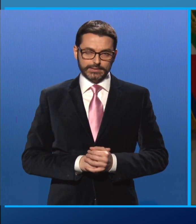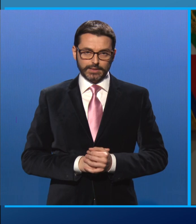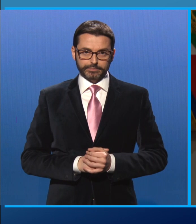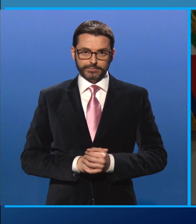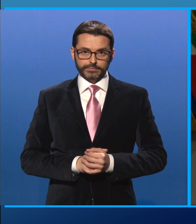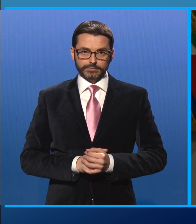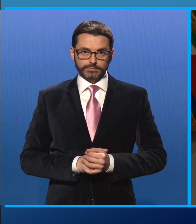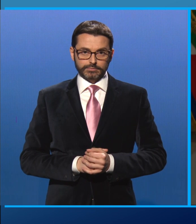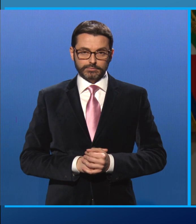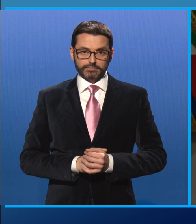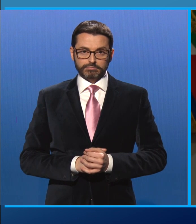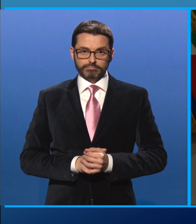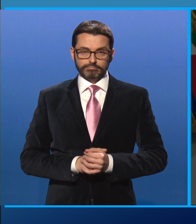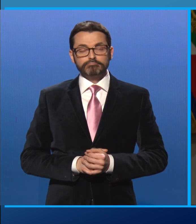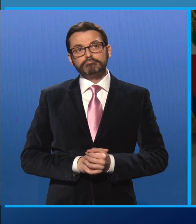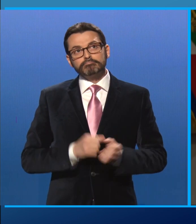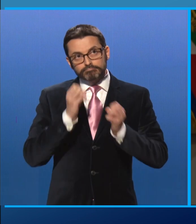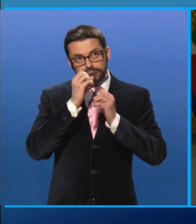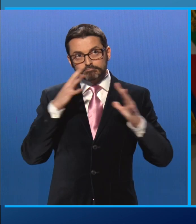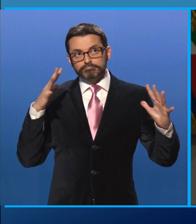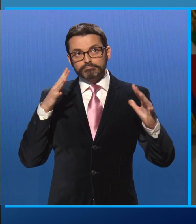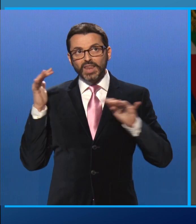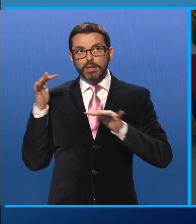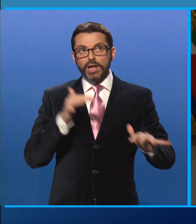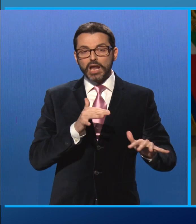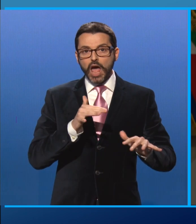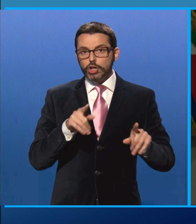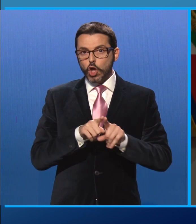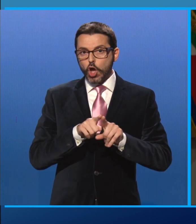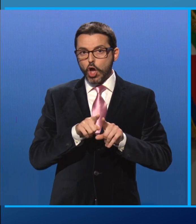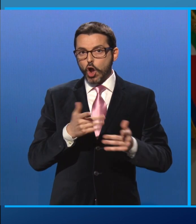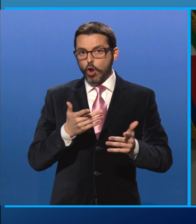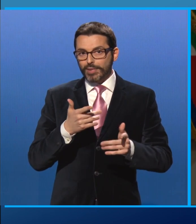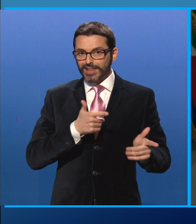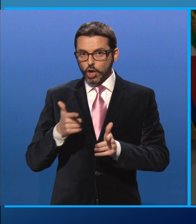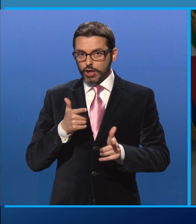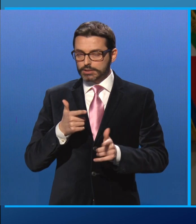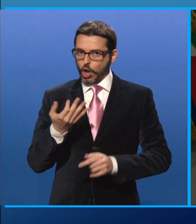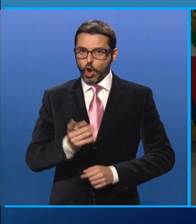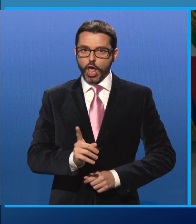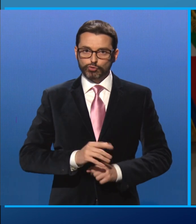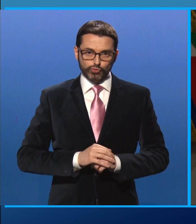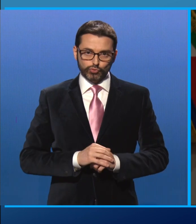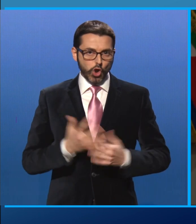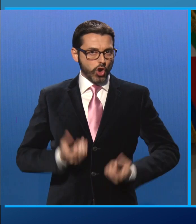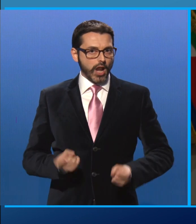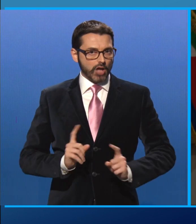'equazione immigrato uguale terrorista è ingiusta, inaccettabile, ma devono essere poste in essere